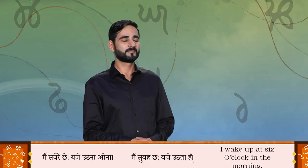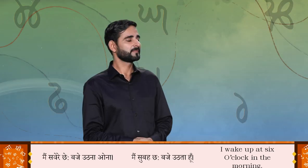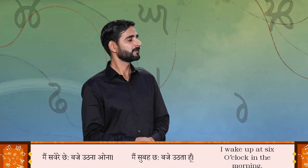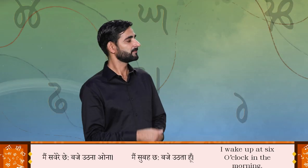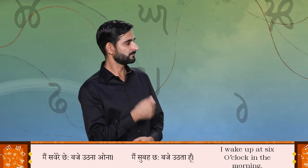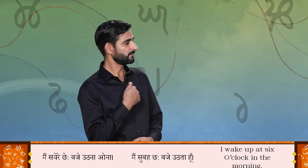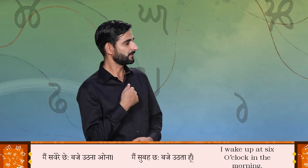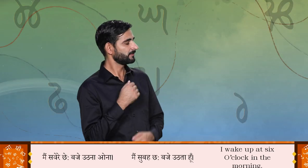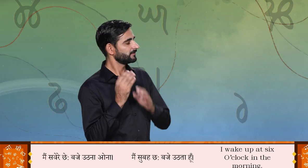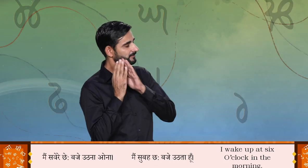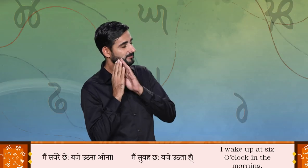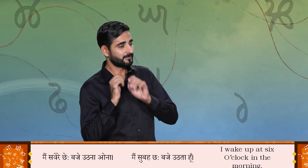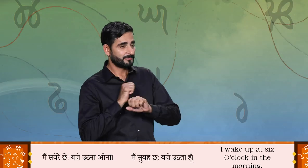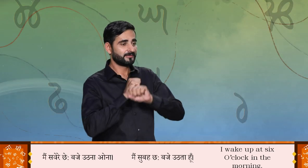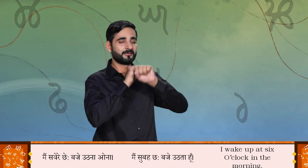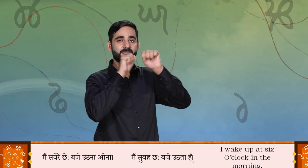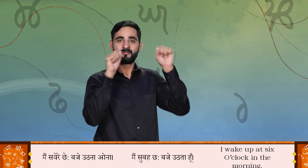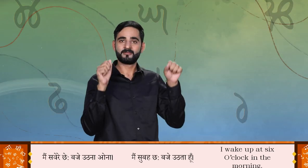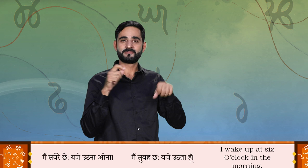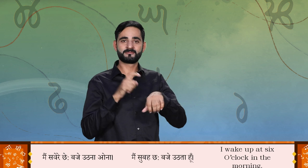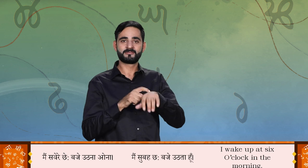मैं सवेर है छे बजे उठना उनना